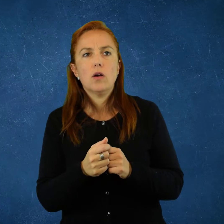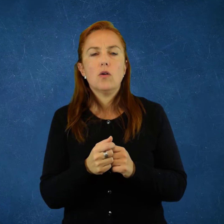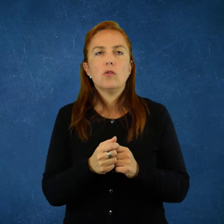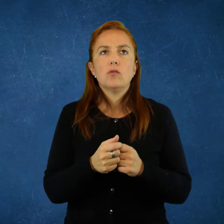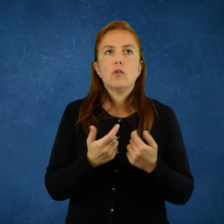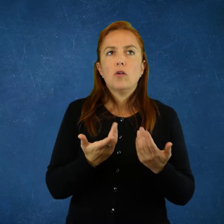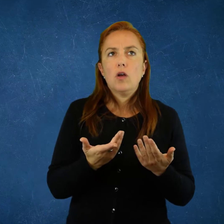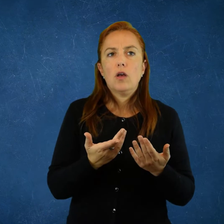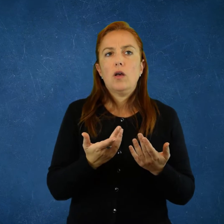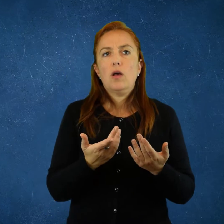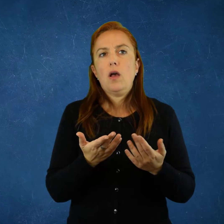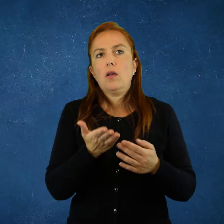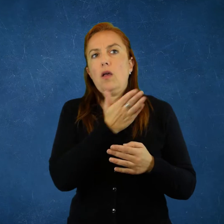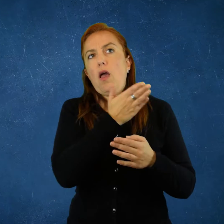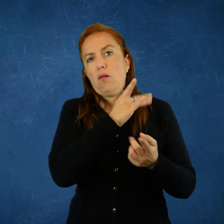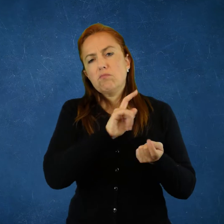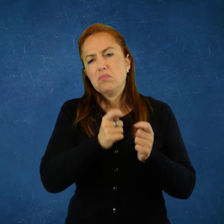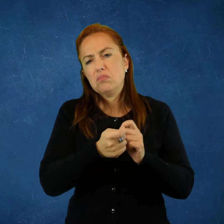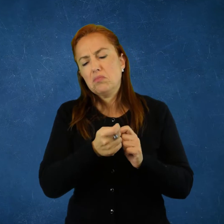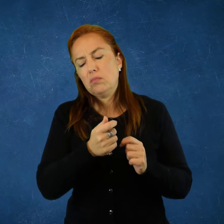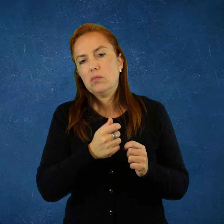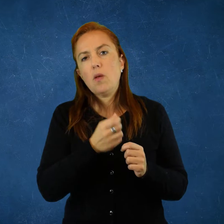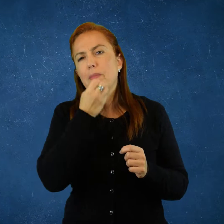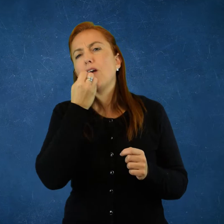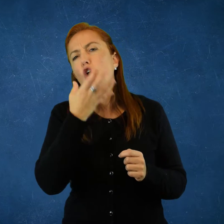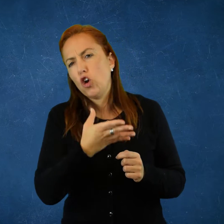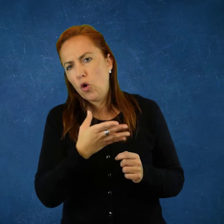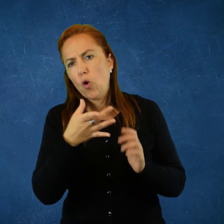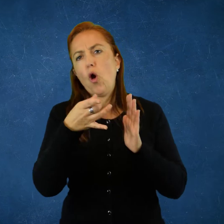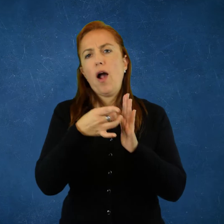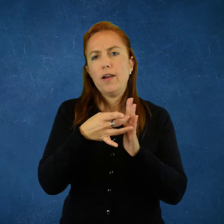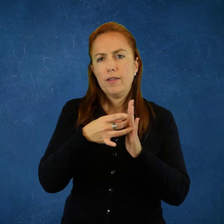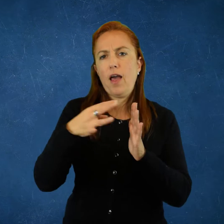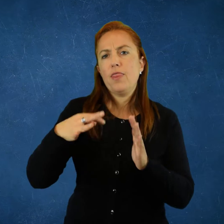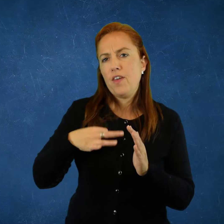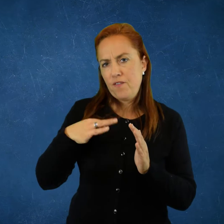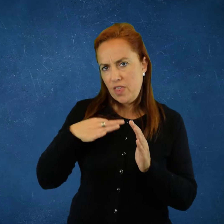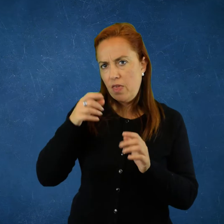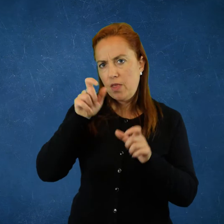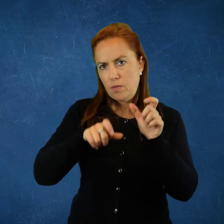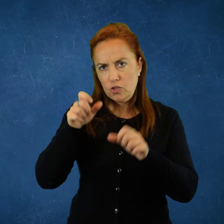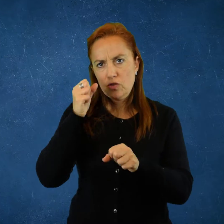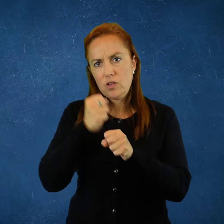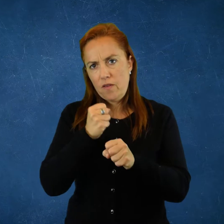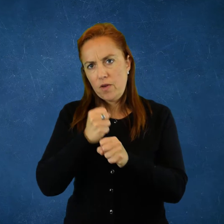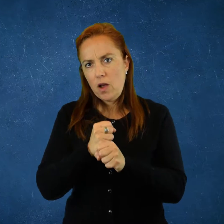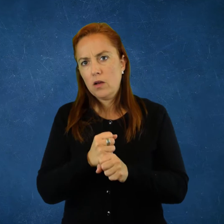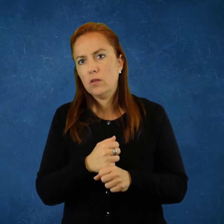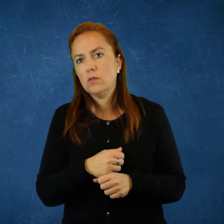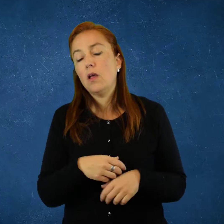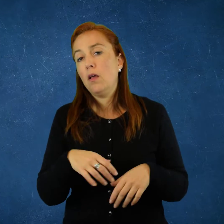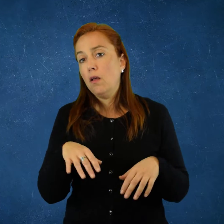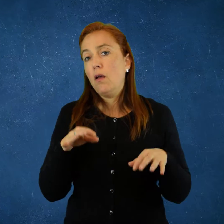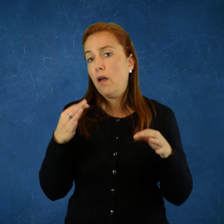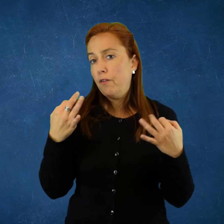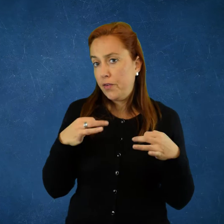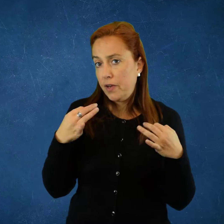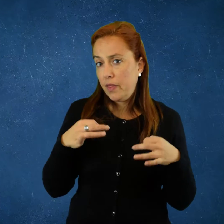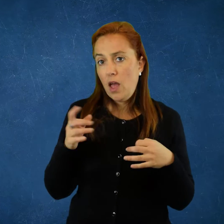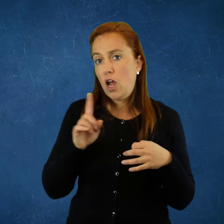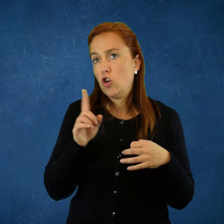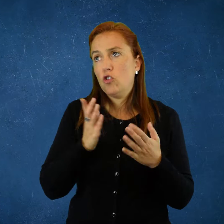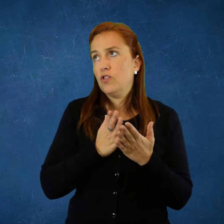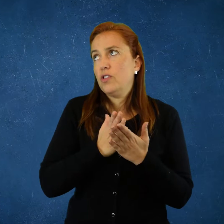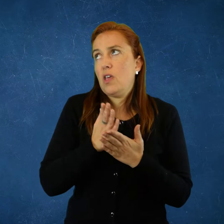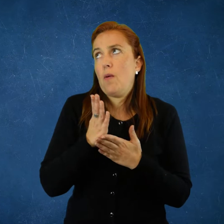todo se mantuvo en la misma lógica que en los tiempos pasados. Ha mejorado las condiciones de